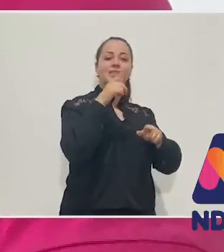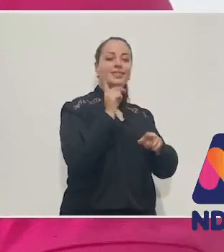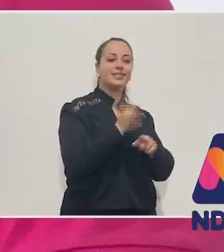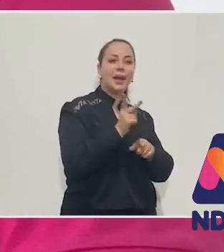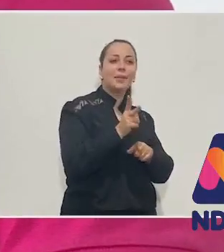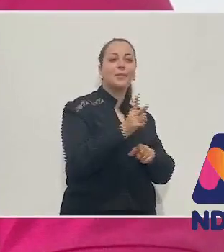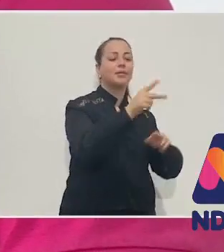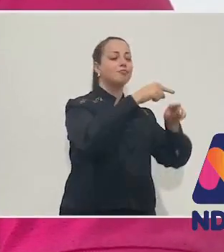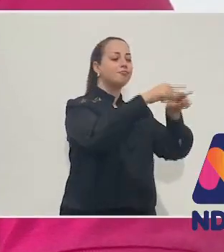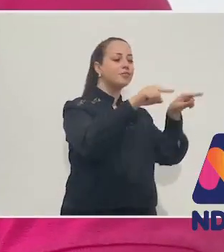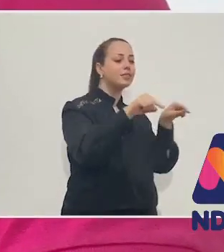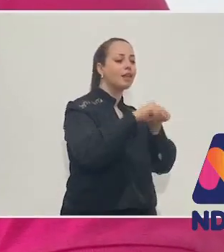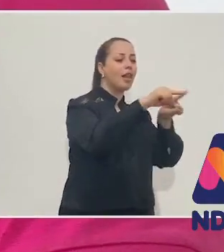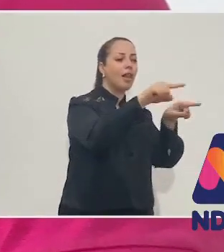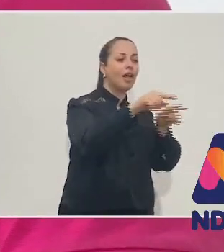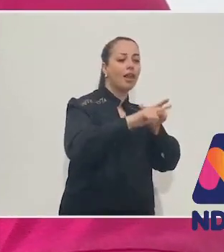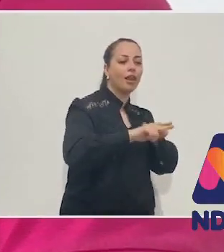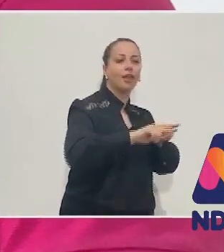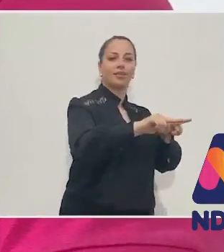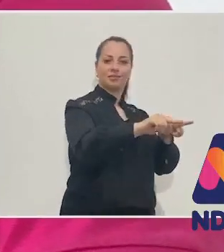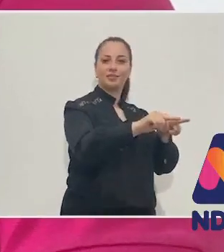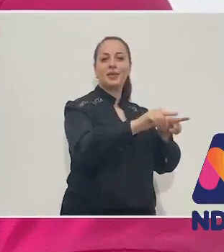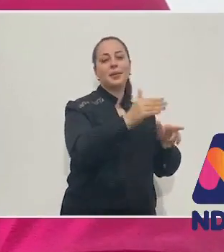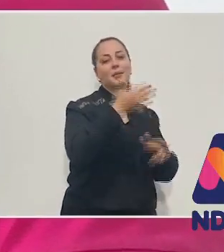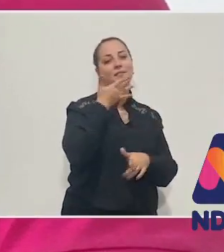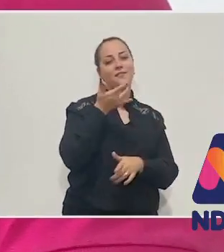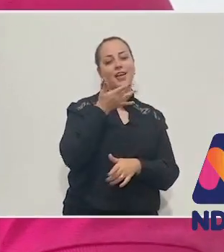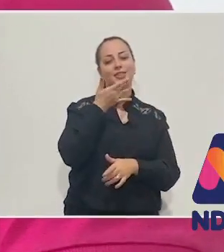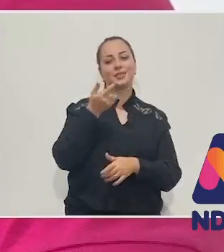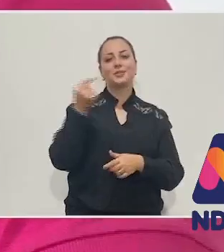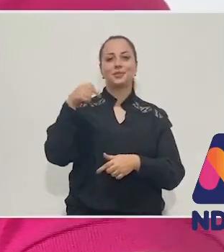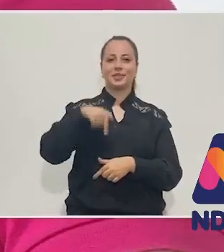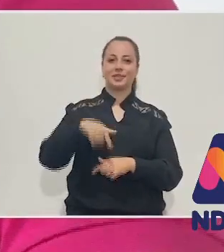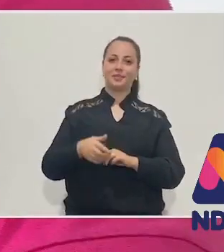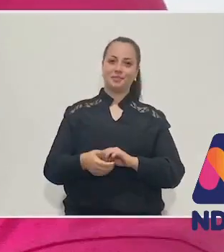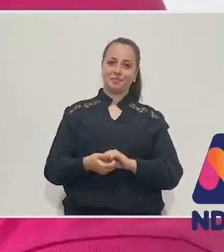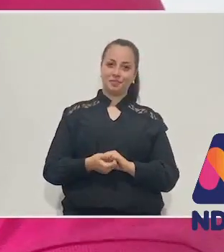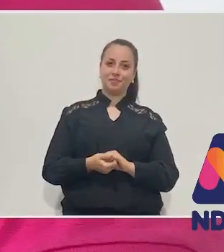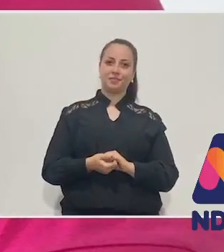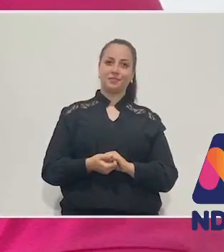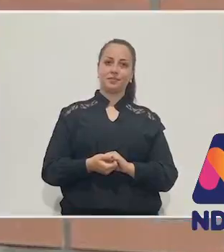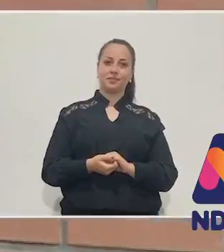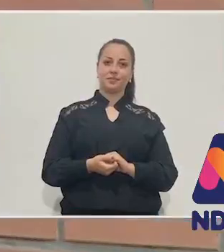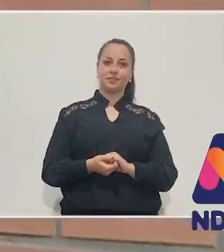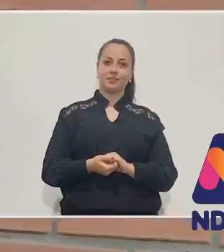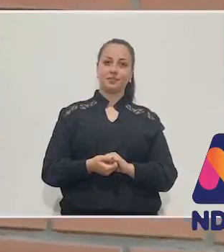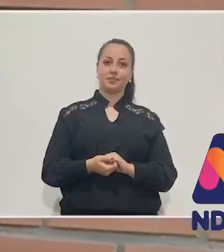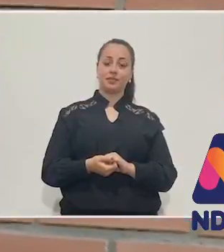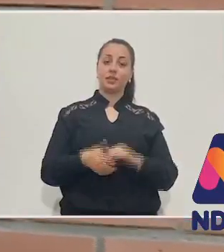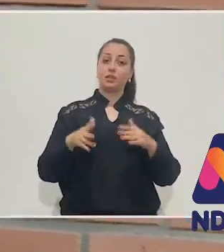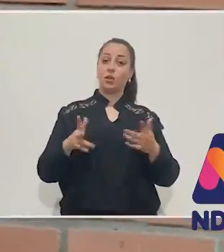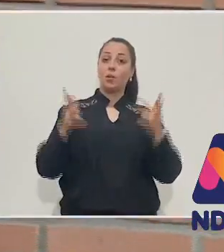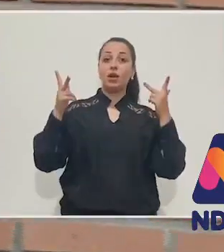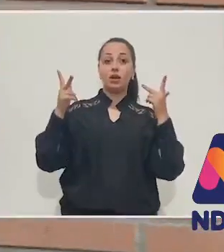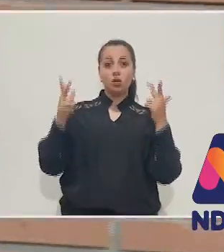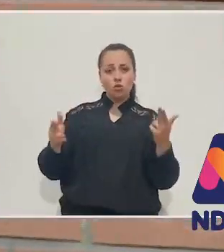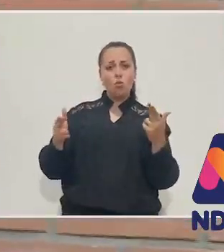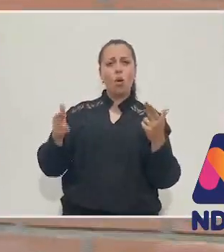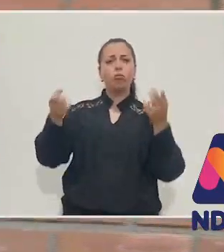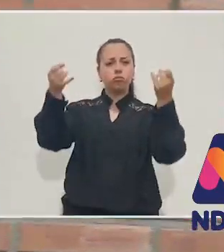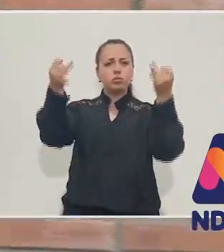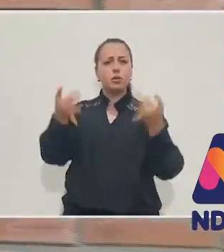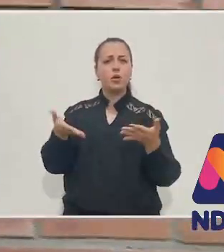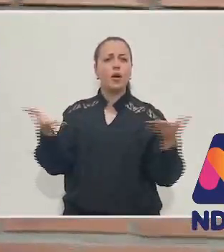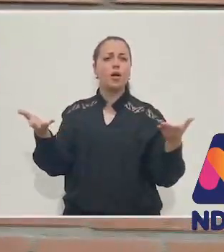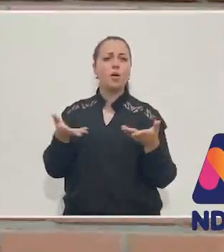a minha zona eleitoral no segundo piso, porque aqui é tudo no primeiro andar. Assim como é para Anderson,